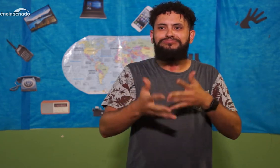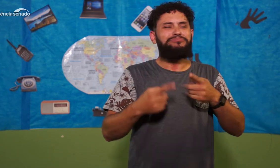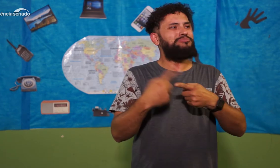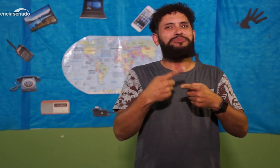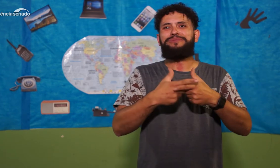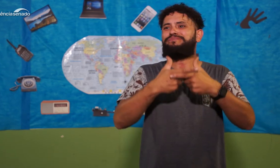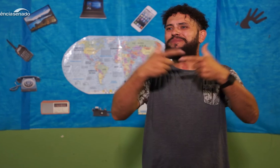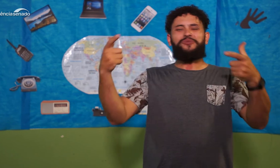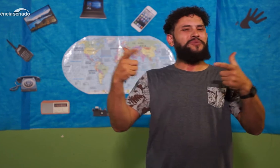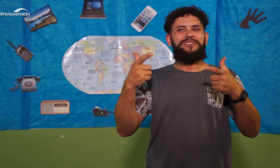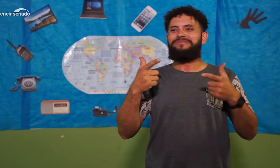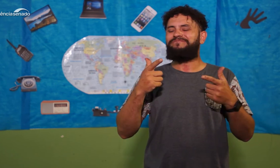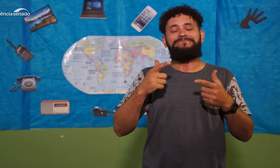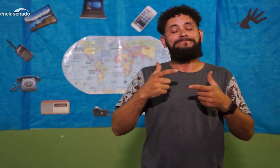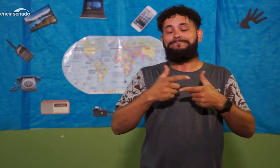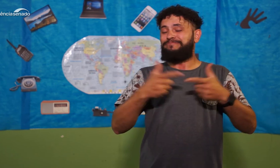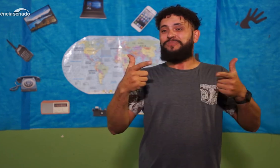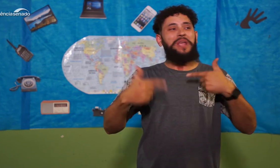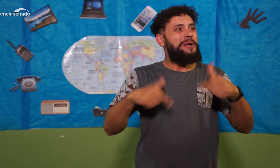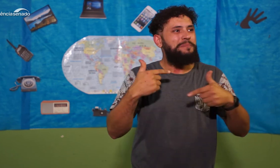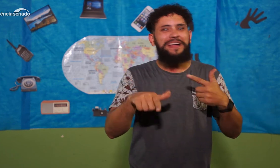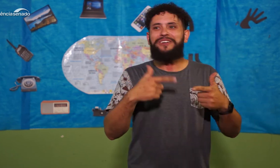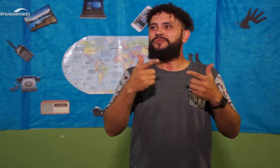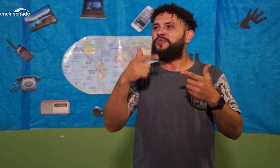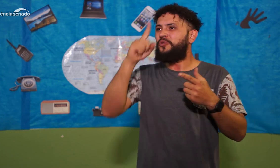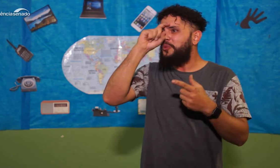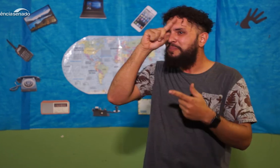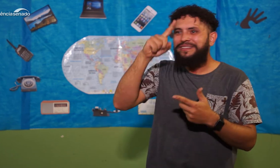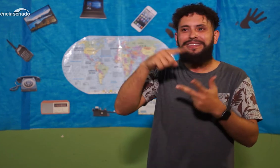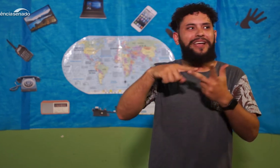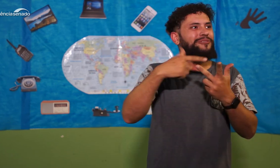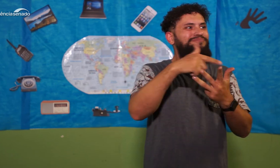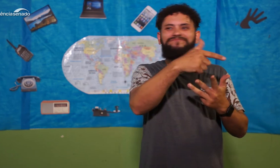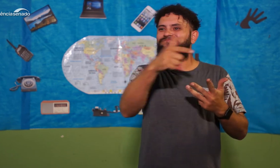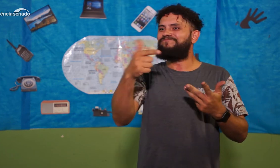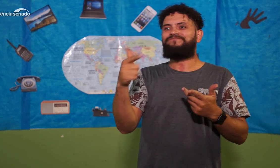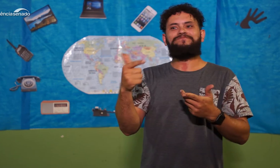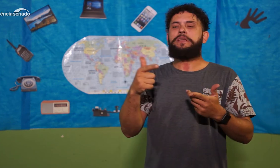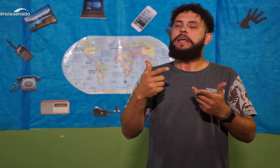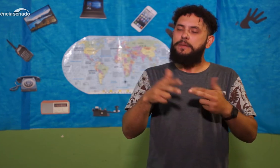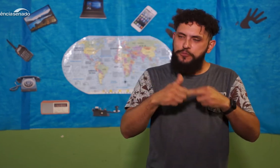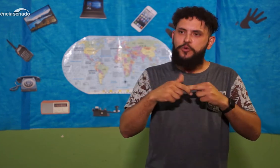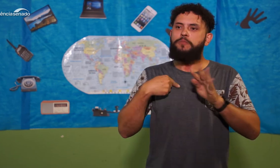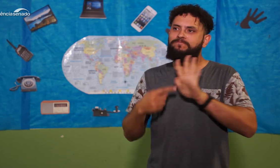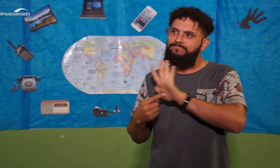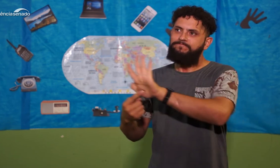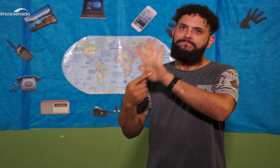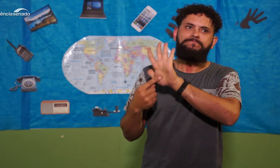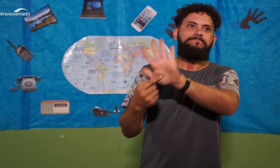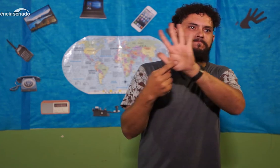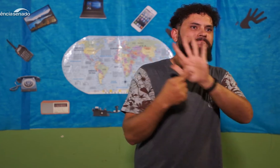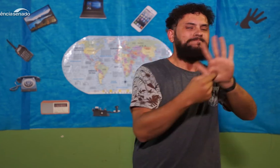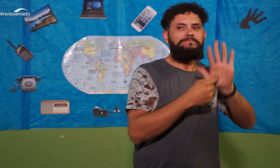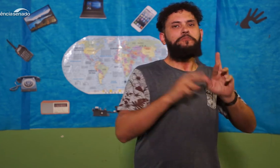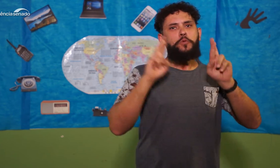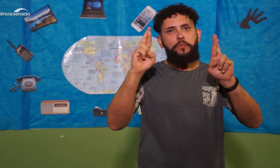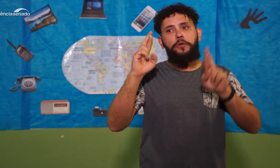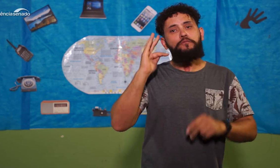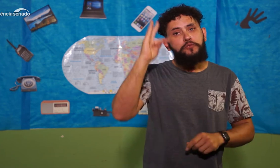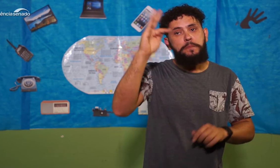para poder receber essa condição de ser humano, de um cidadão